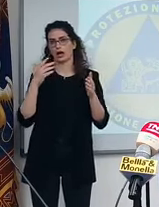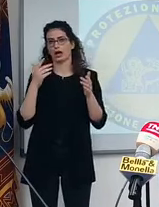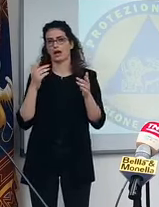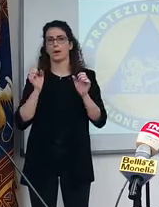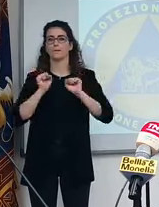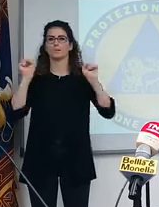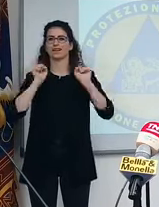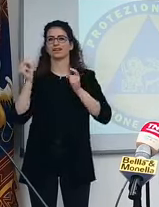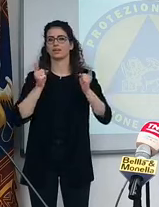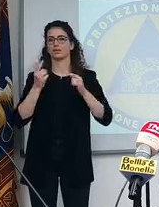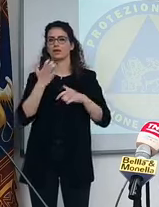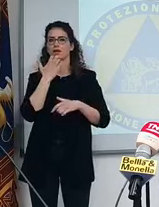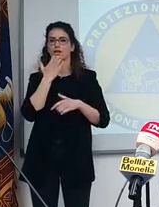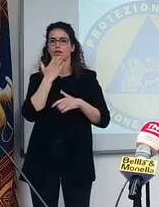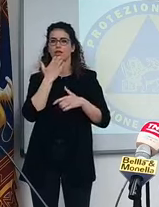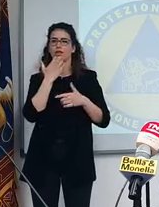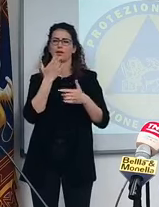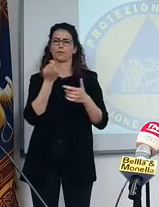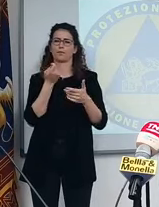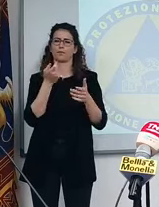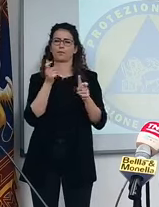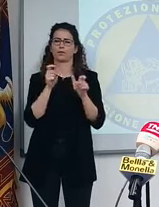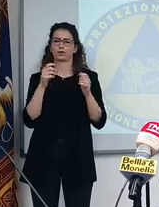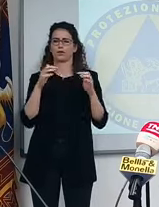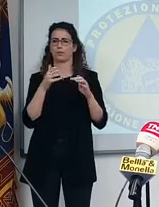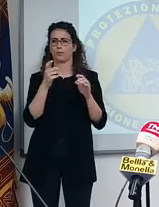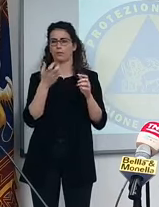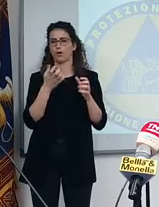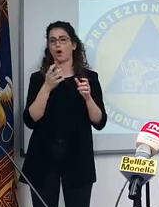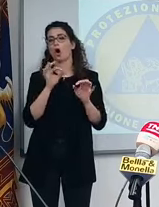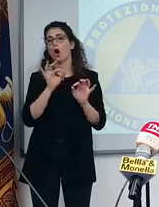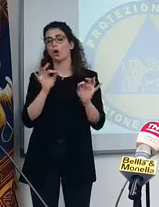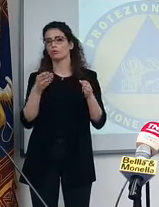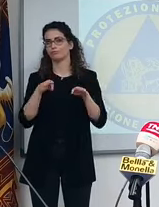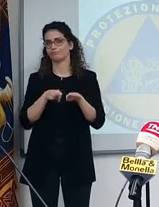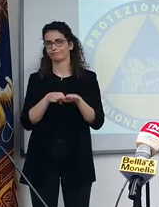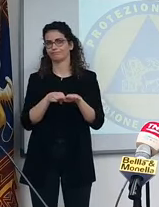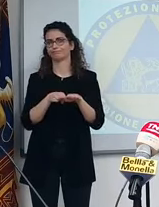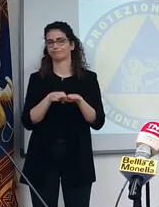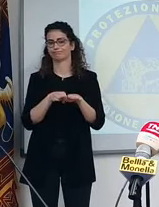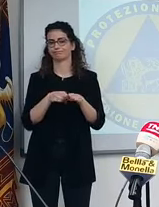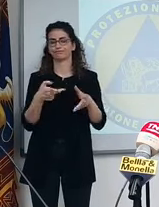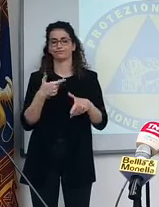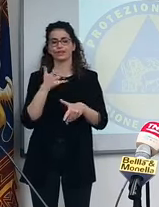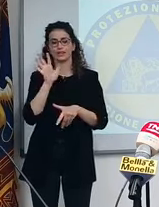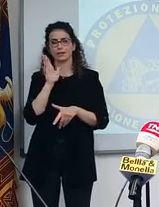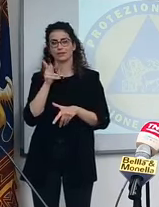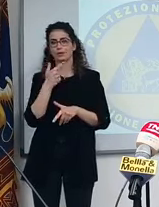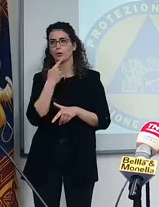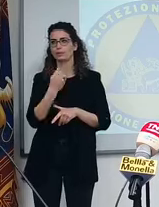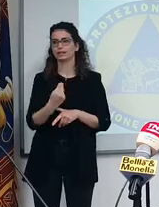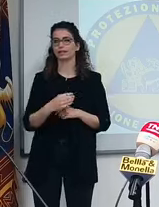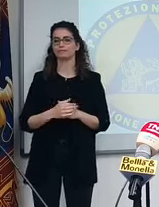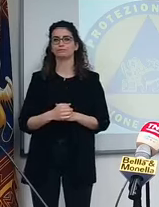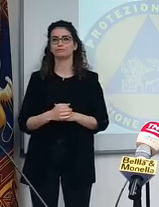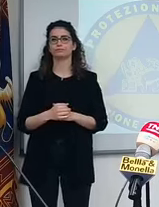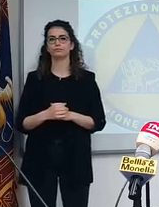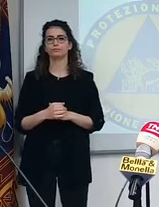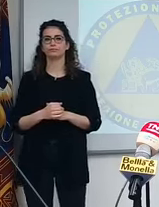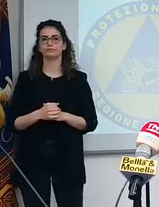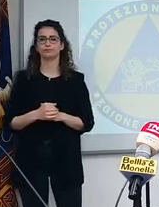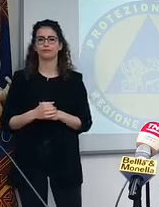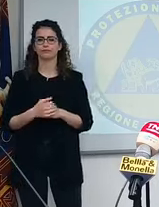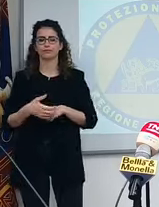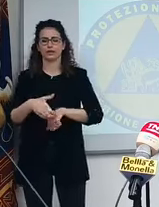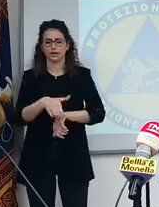scemmando e addirittura alcune chiudono. Cioè, ho l'impressione che ci sia, come si può dire, c'è stato